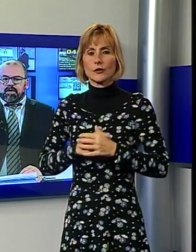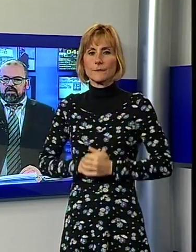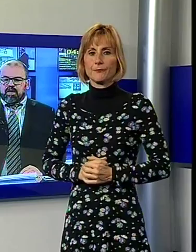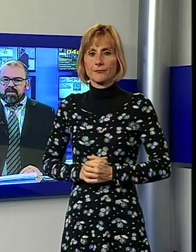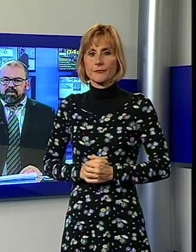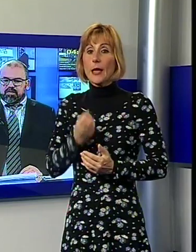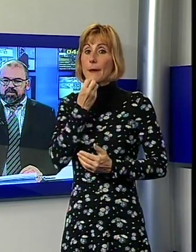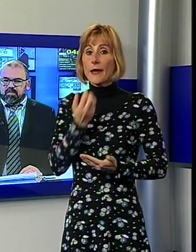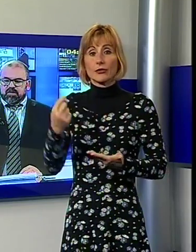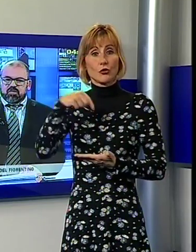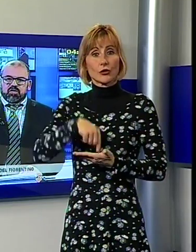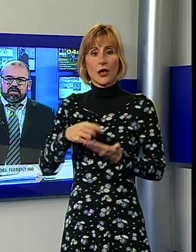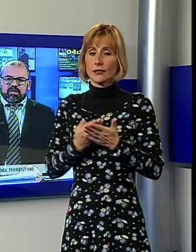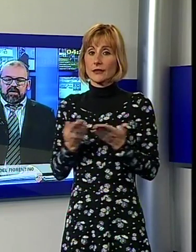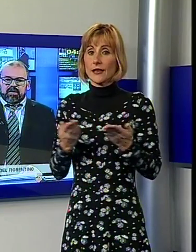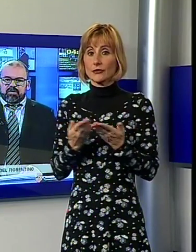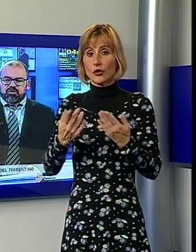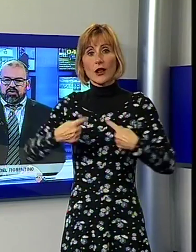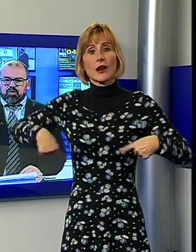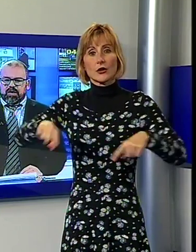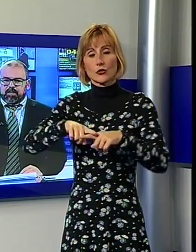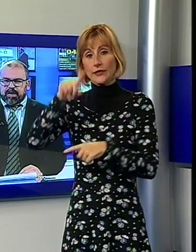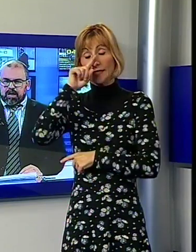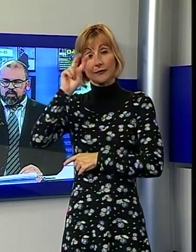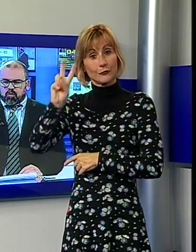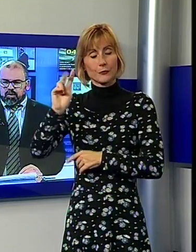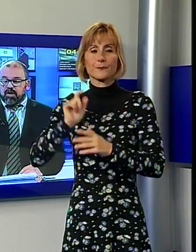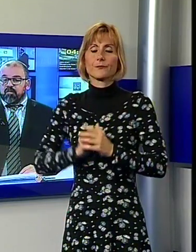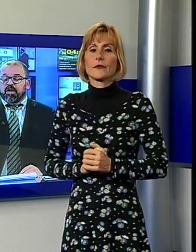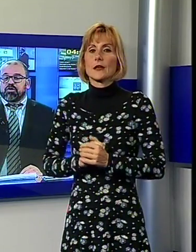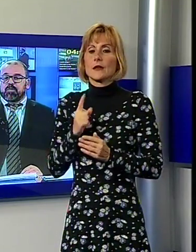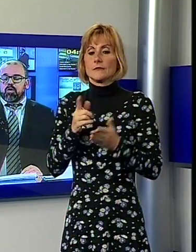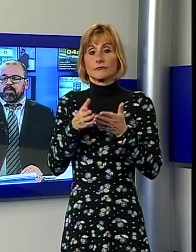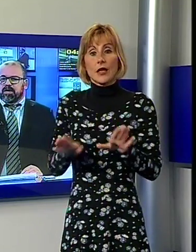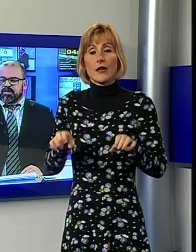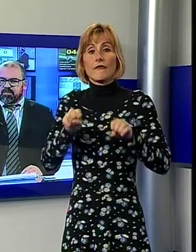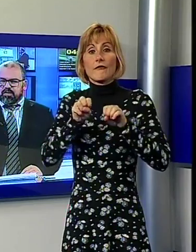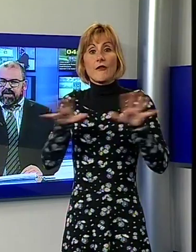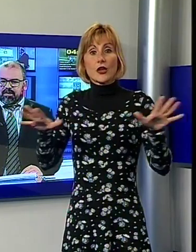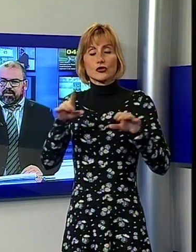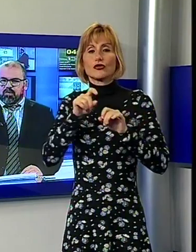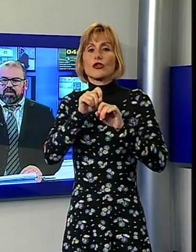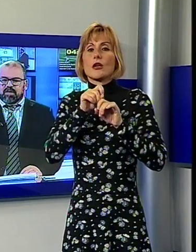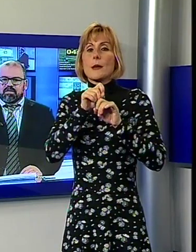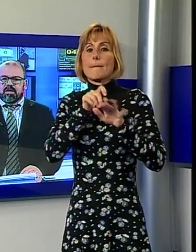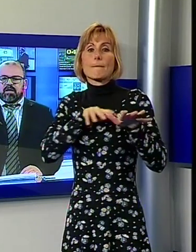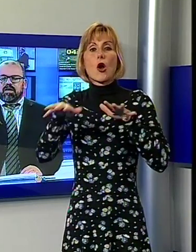Bentrovati a questa nuova edizione del TG In Noi, apriamo con il flash mob degli studenti lucchesi nella